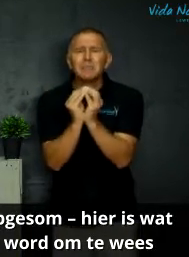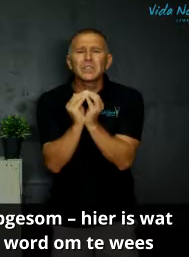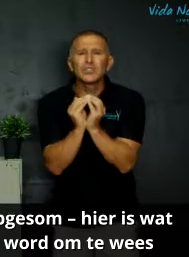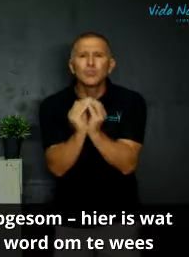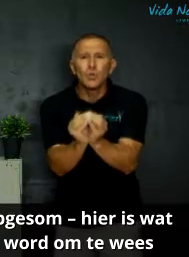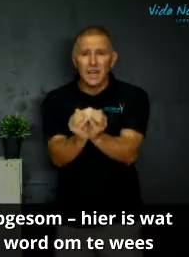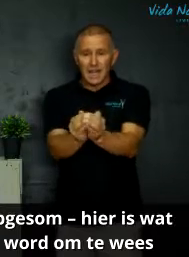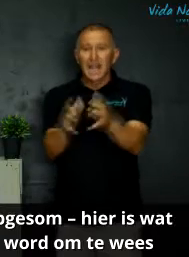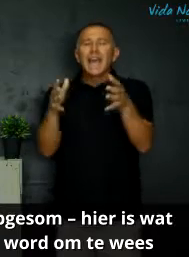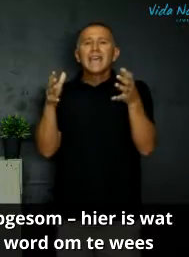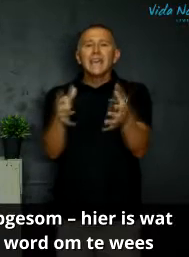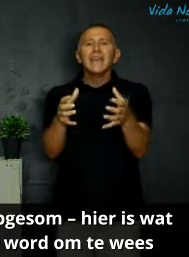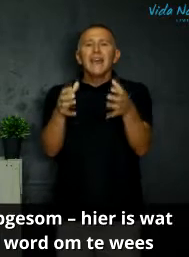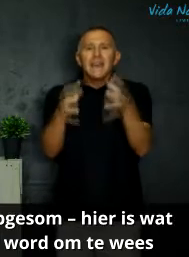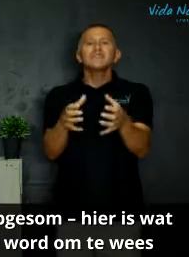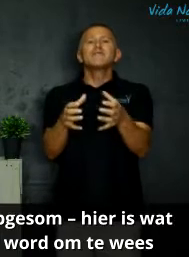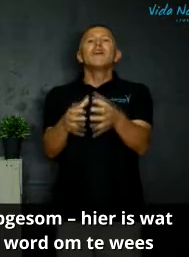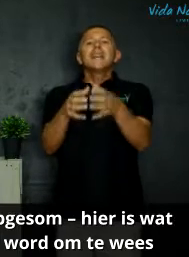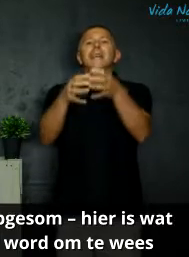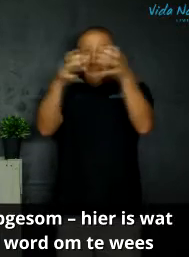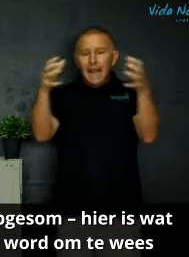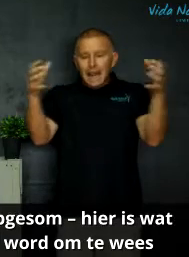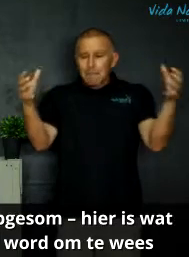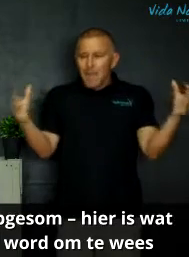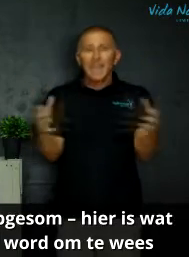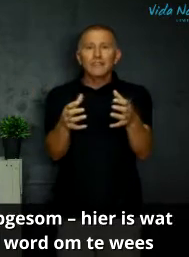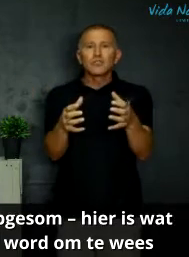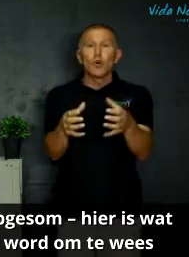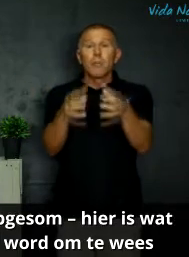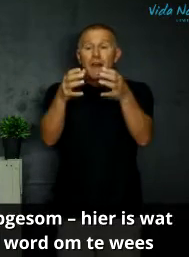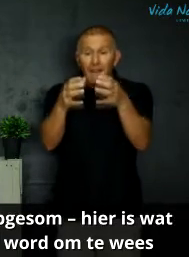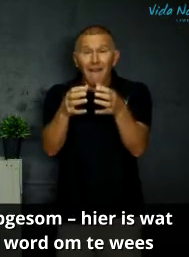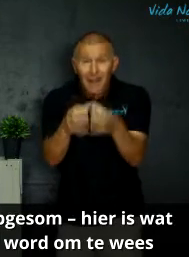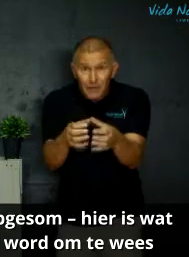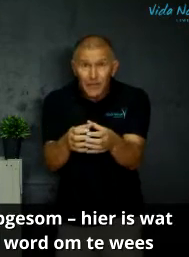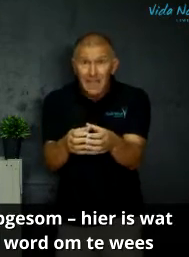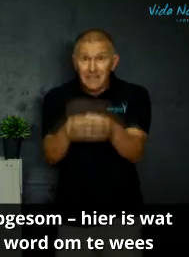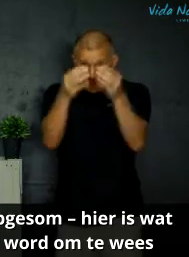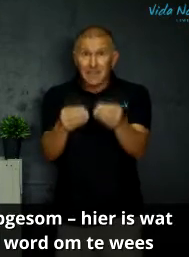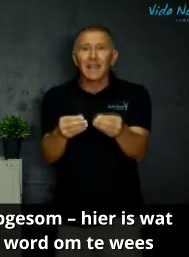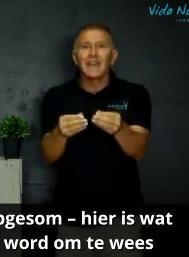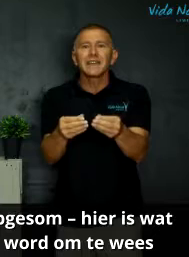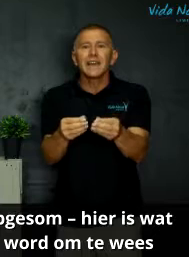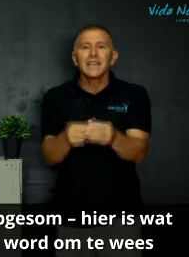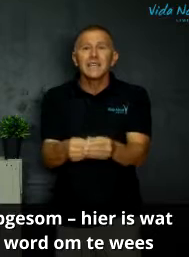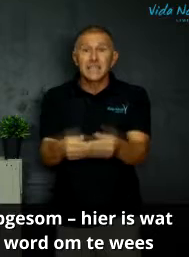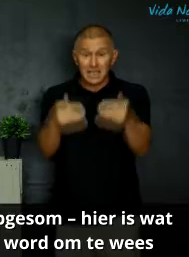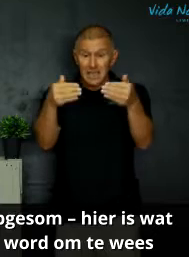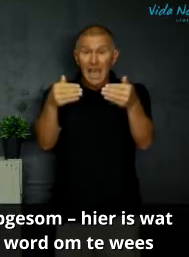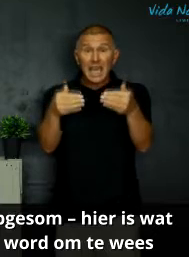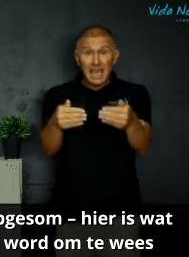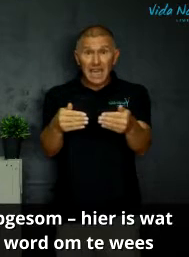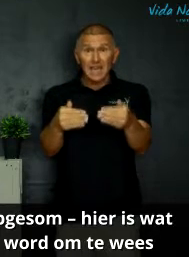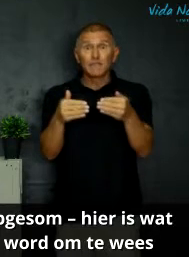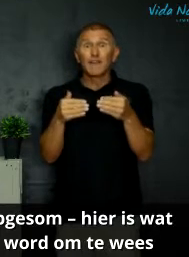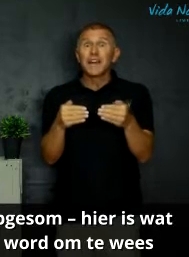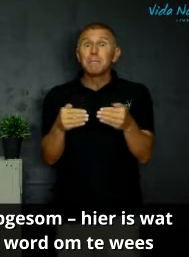persoon hier is wat die julle mensdom kan wees kyk na Jesus hier is wat die